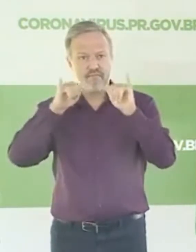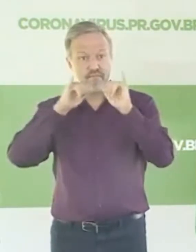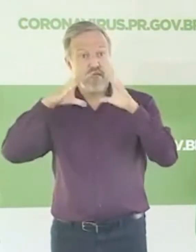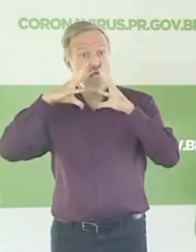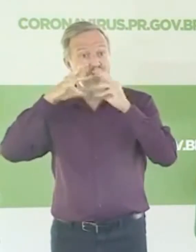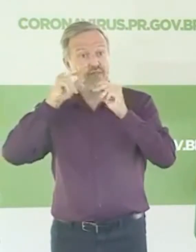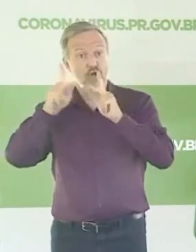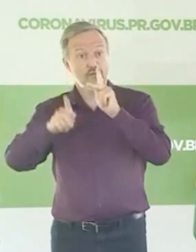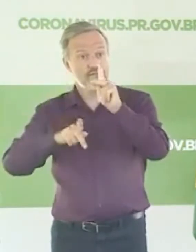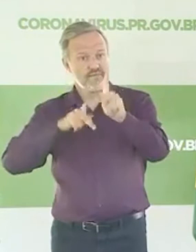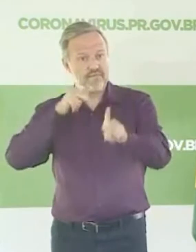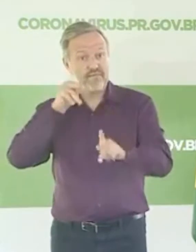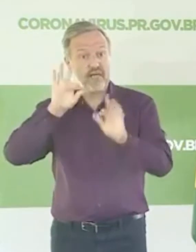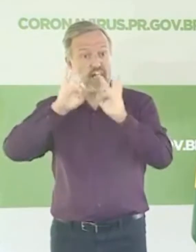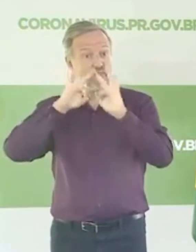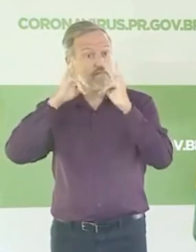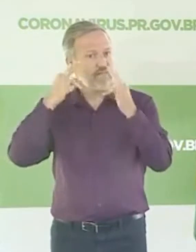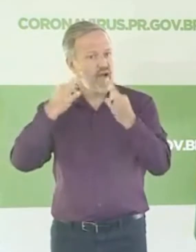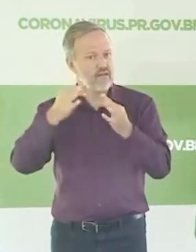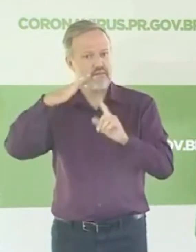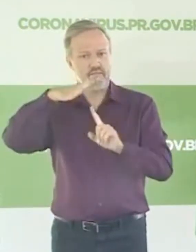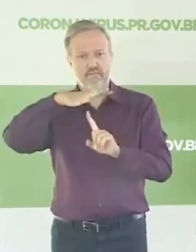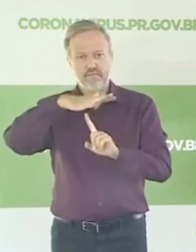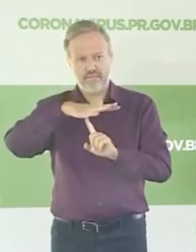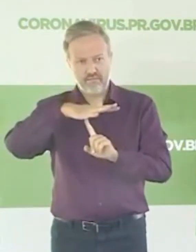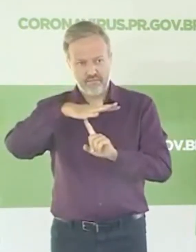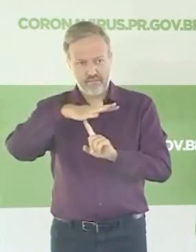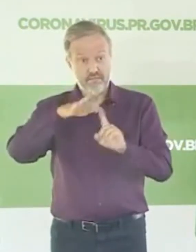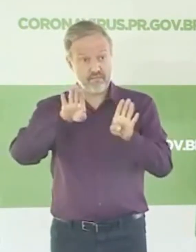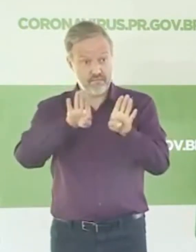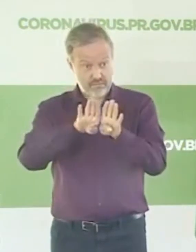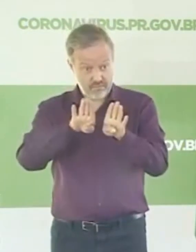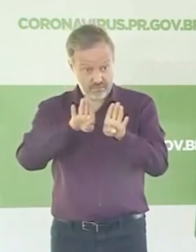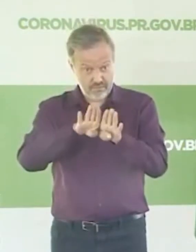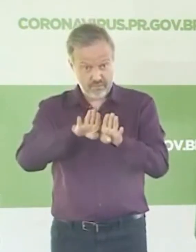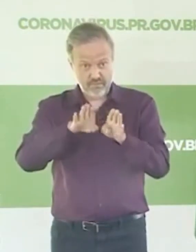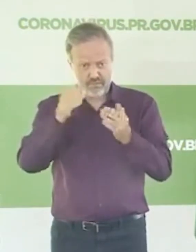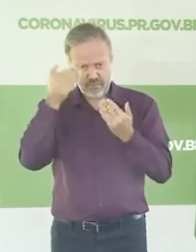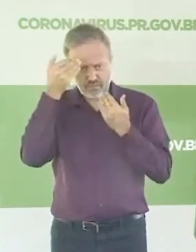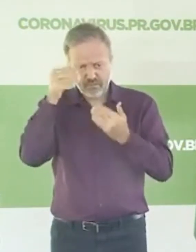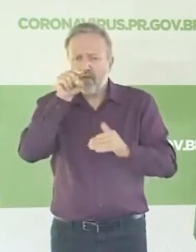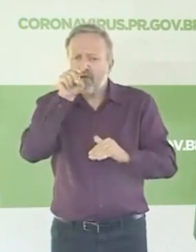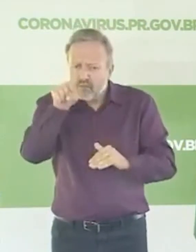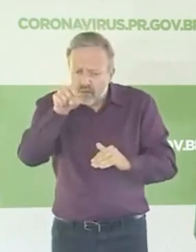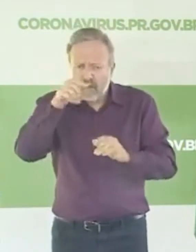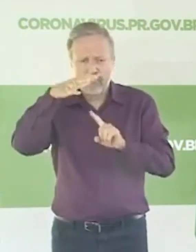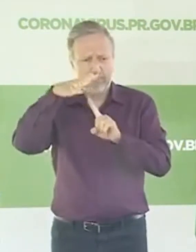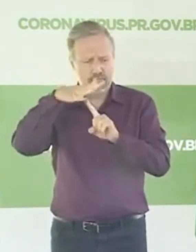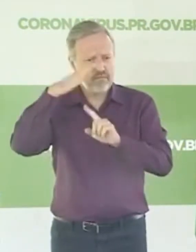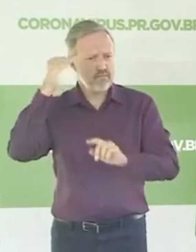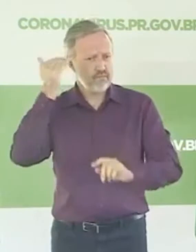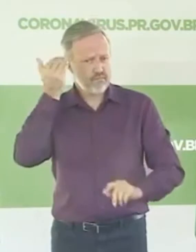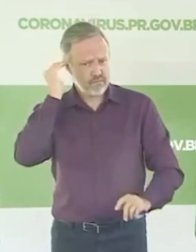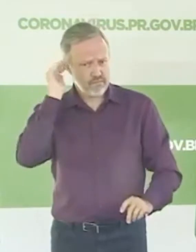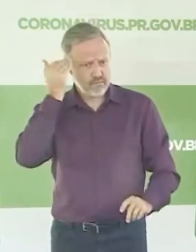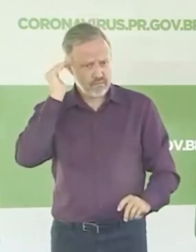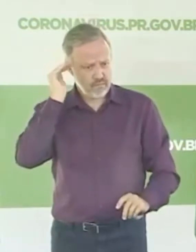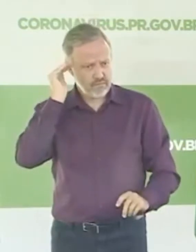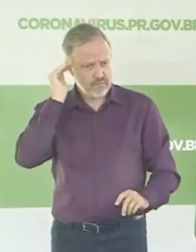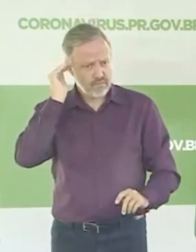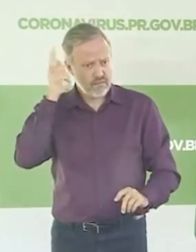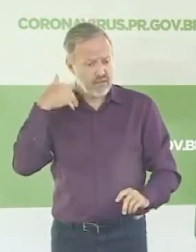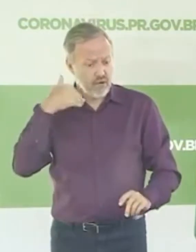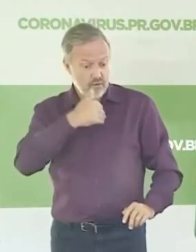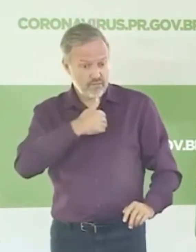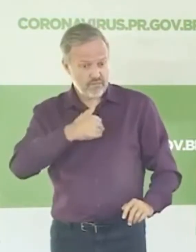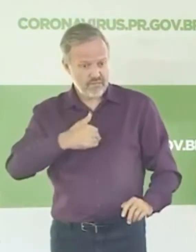população, para as famílias paranaenses. E também agradecer a você, paranaense, que tem compreendido as decisões do governo do